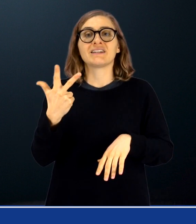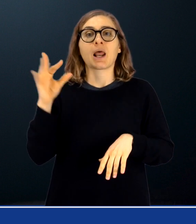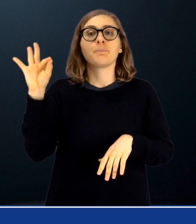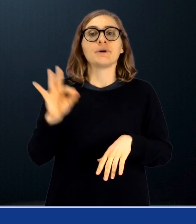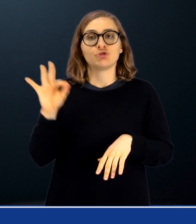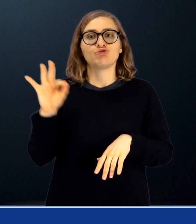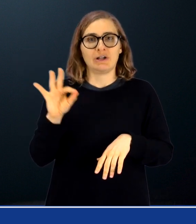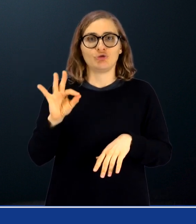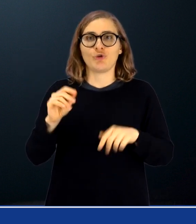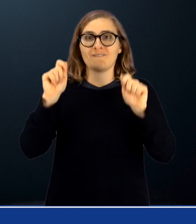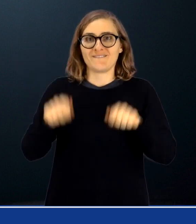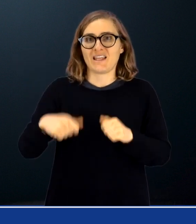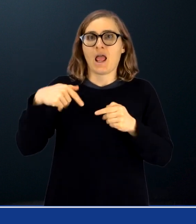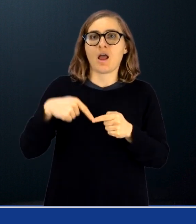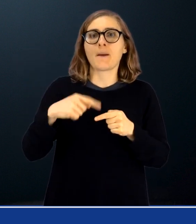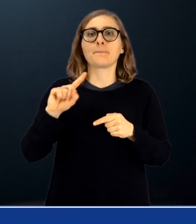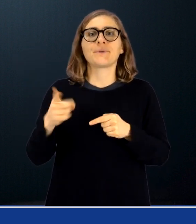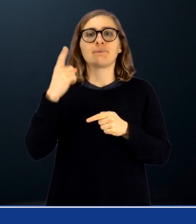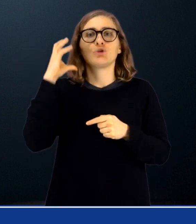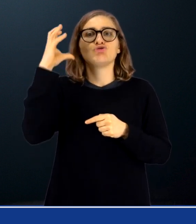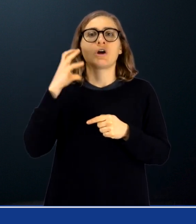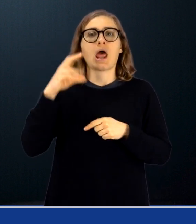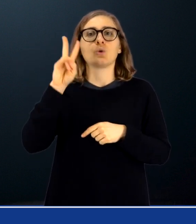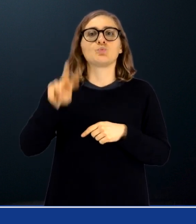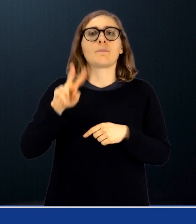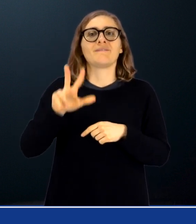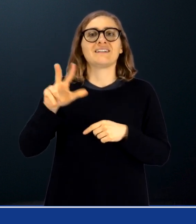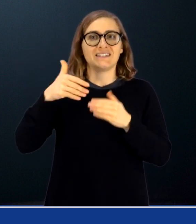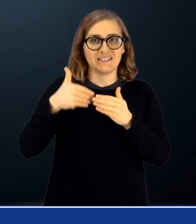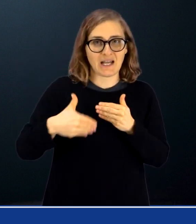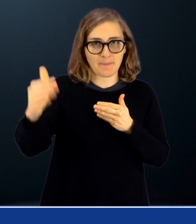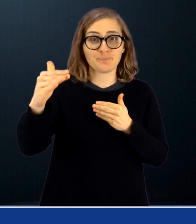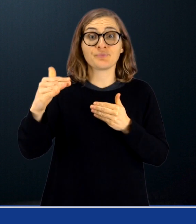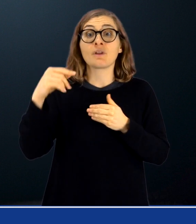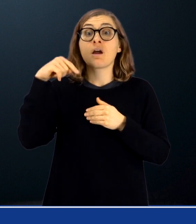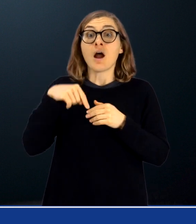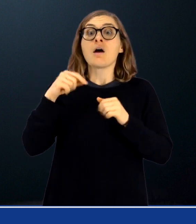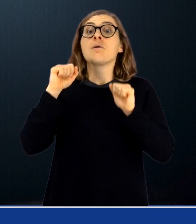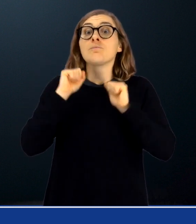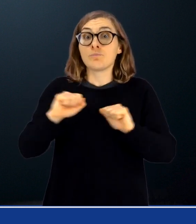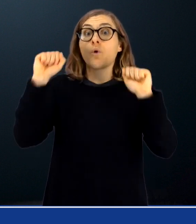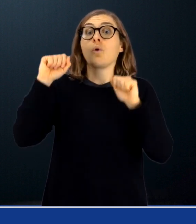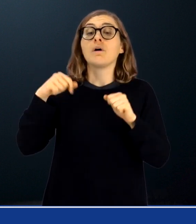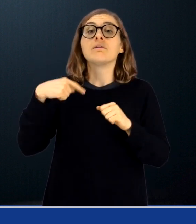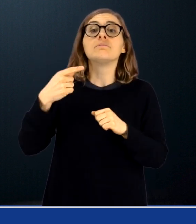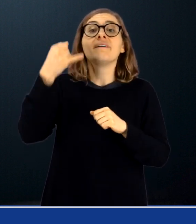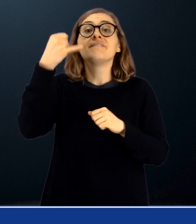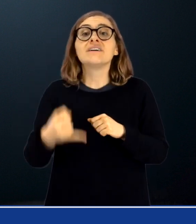2023, salvo con guaglio, che viene fatto da Inps alla fine di ogni anno, in sede di perequazione per l'anno